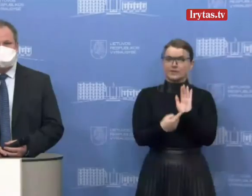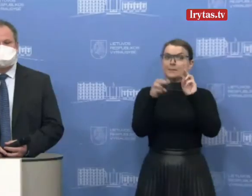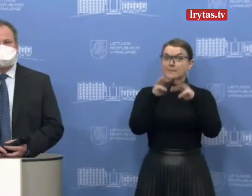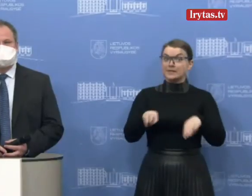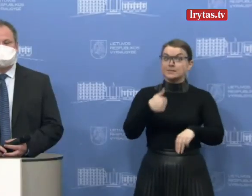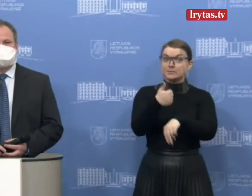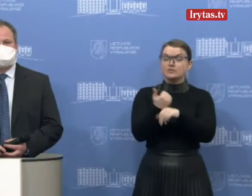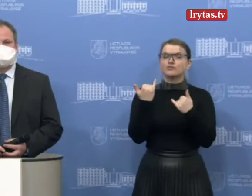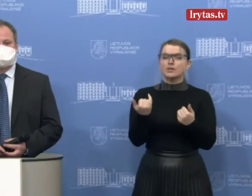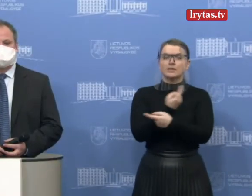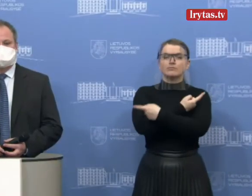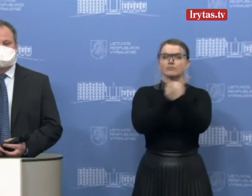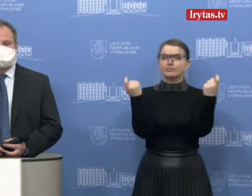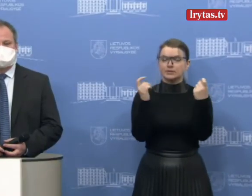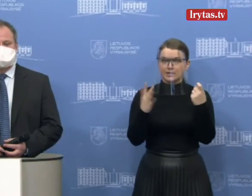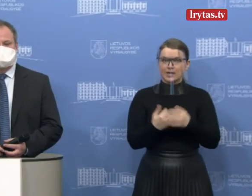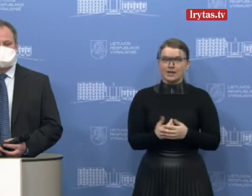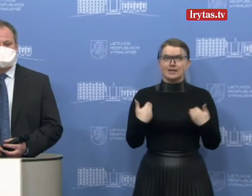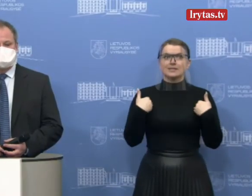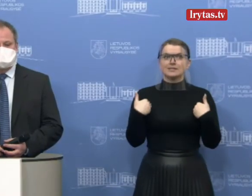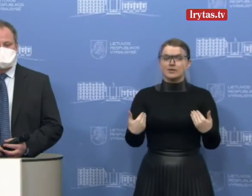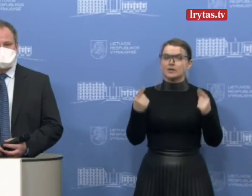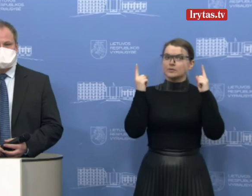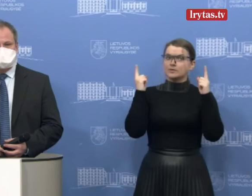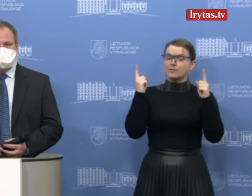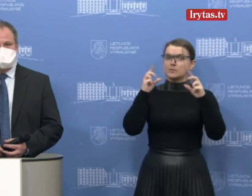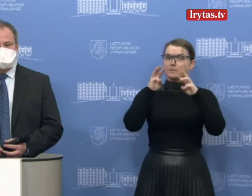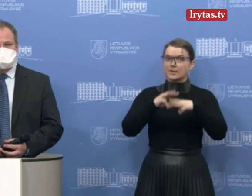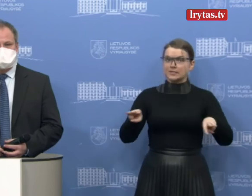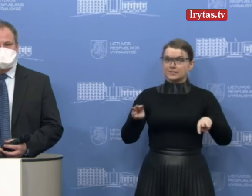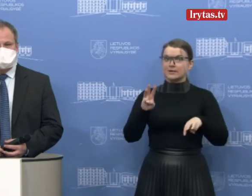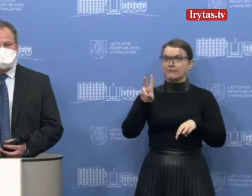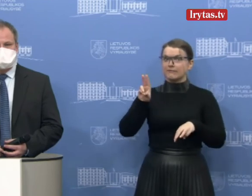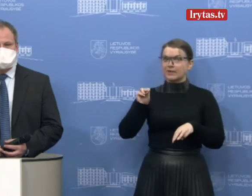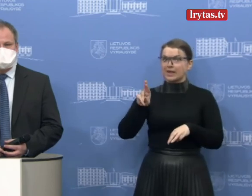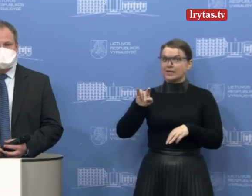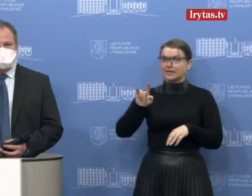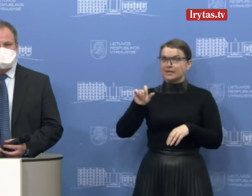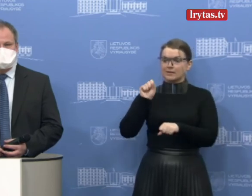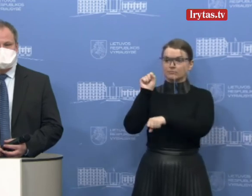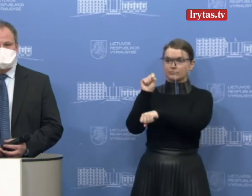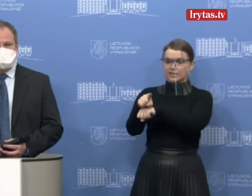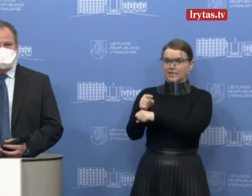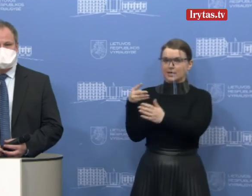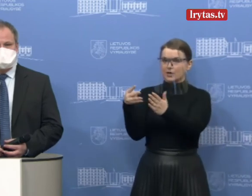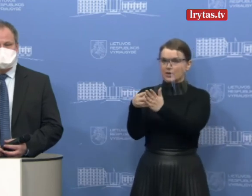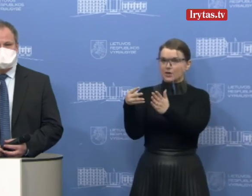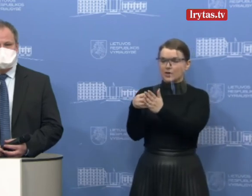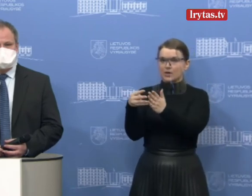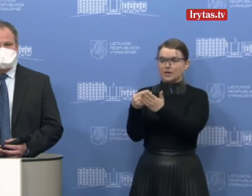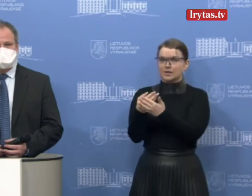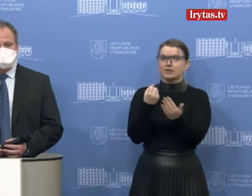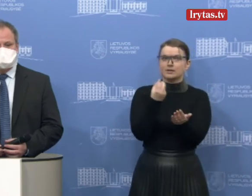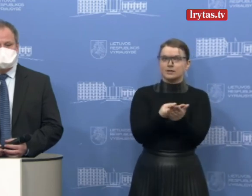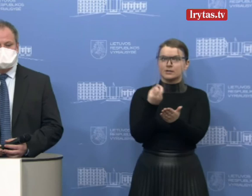pranešė, kad sveikatos apsaugos ministrui vėrygai pavęsta griežtai kontroliuoti, kad nei vienoje gydymo įstugioje